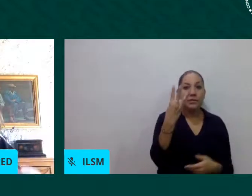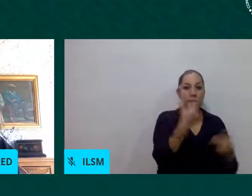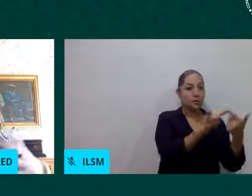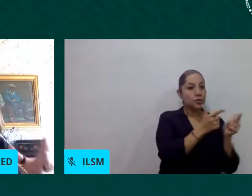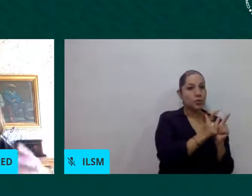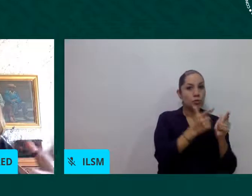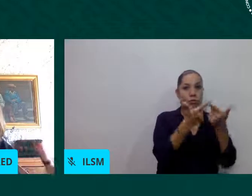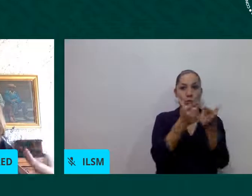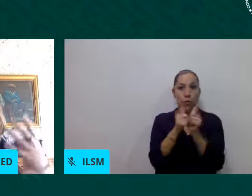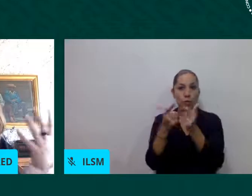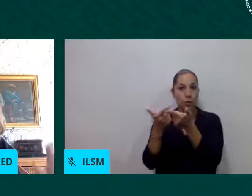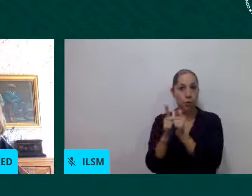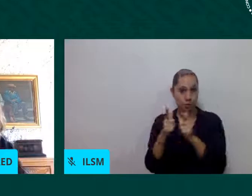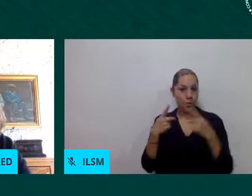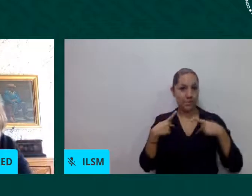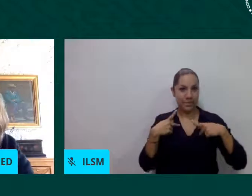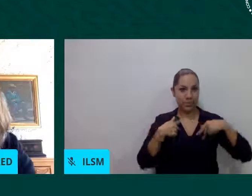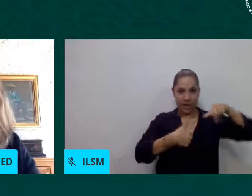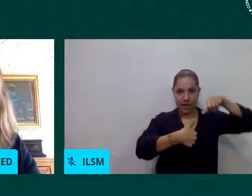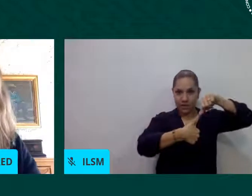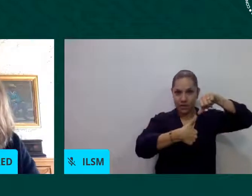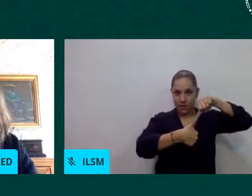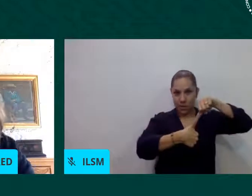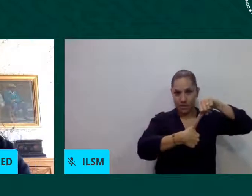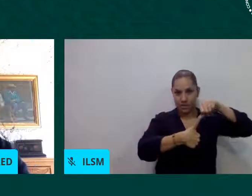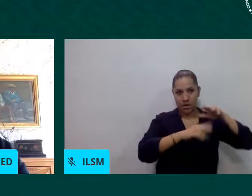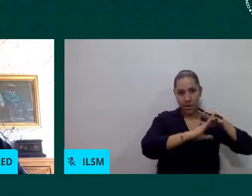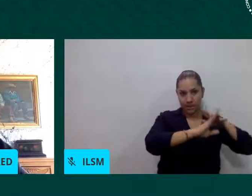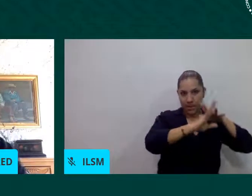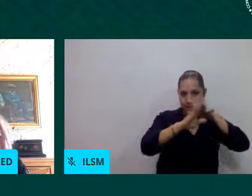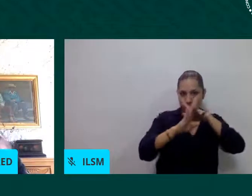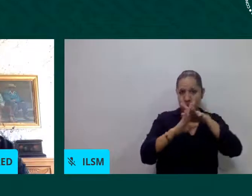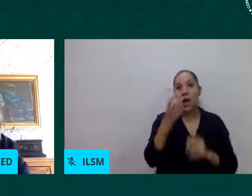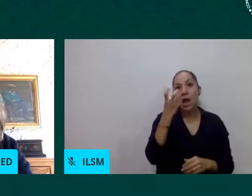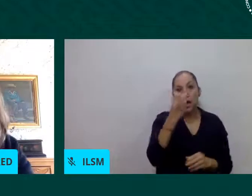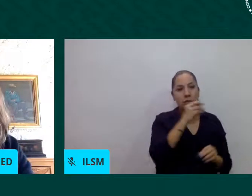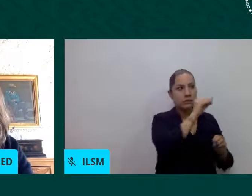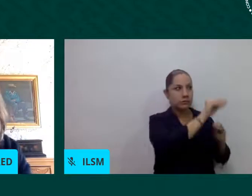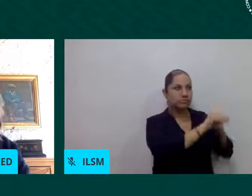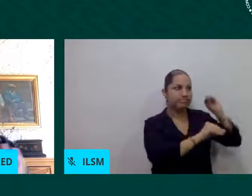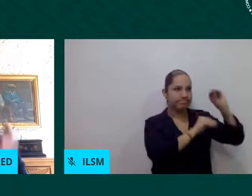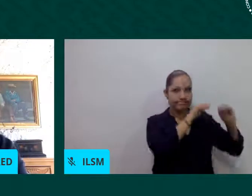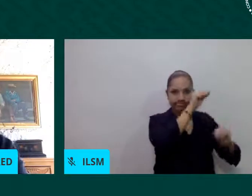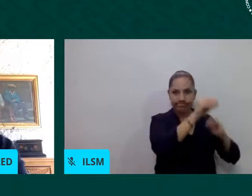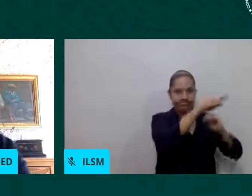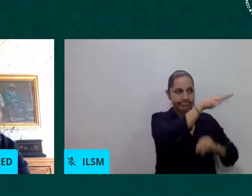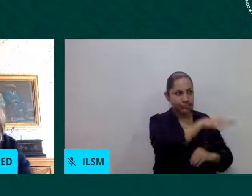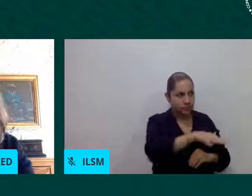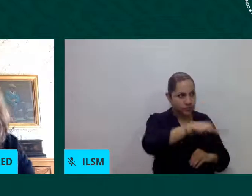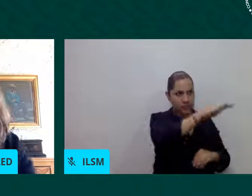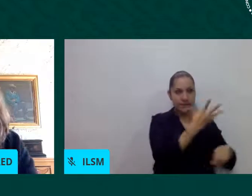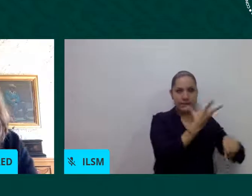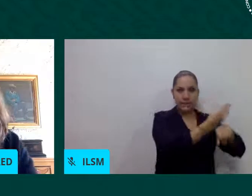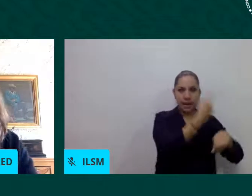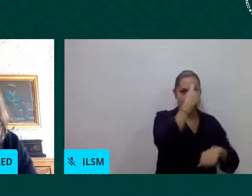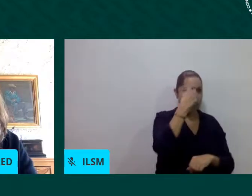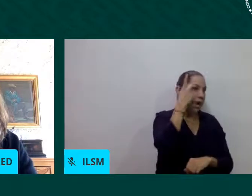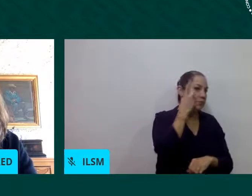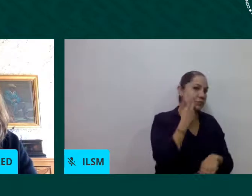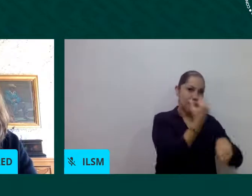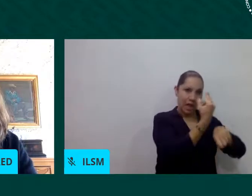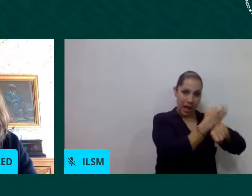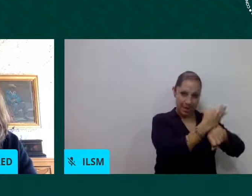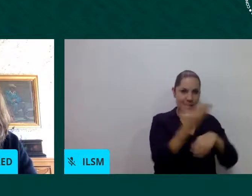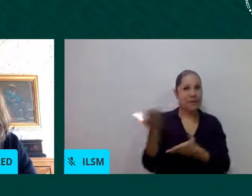albergues y para lo cual se realizaron estos protocolos de atención entonces la Comisión de Derechos Humanos que si bien es un órgano autónomo de